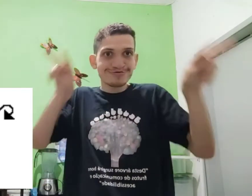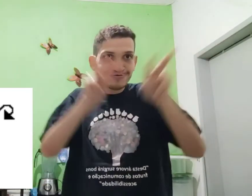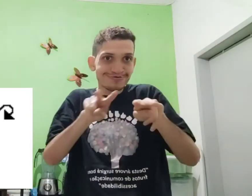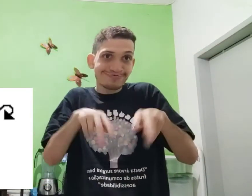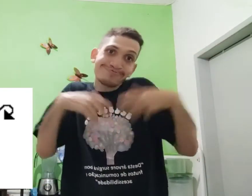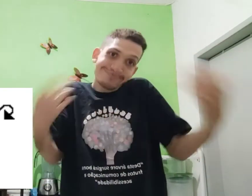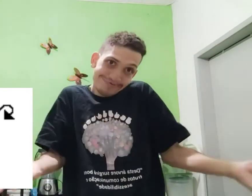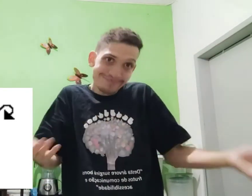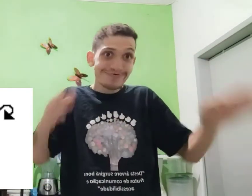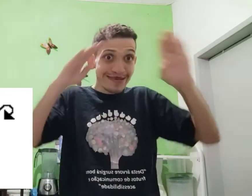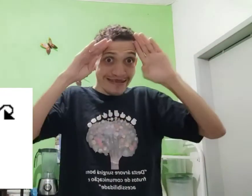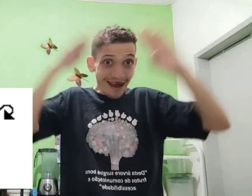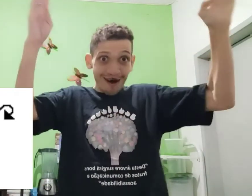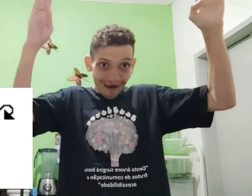dentro de nível de sinais, visual, tá?